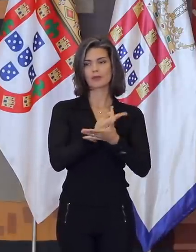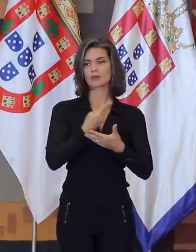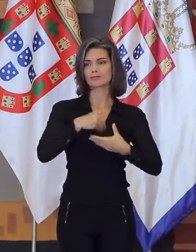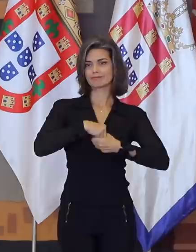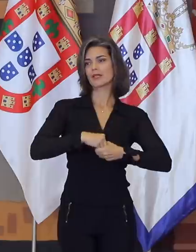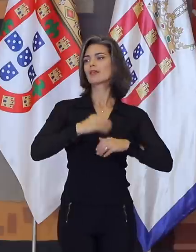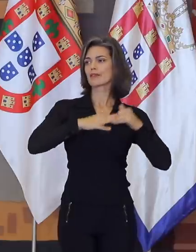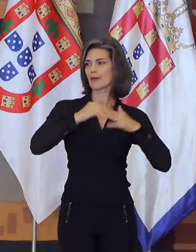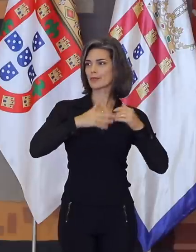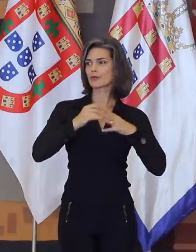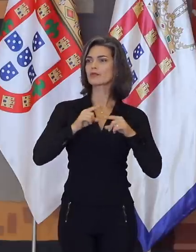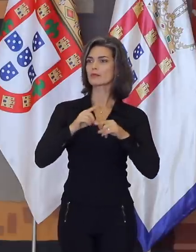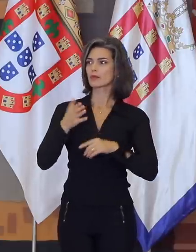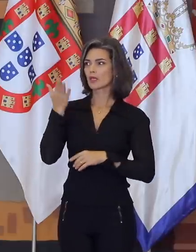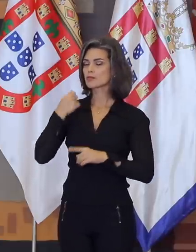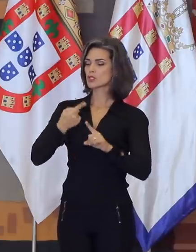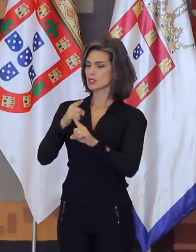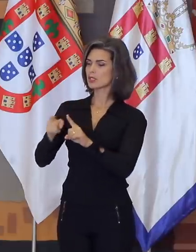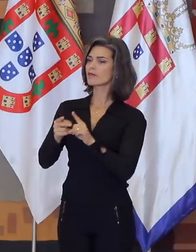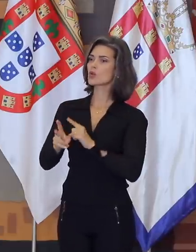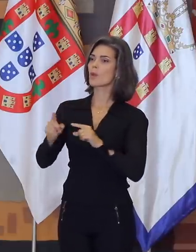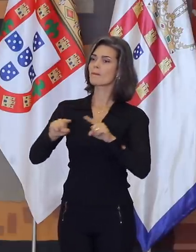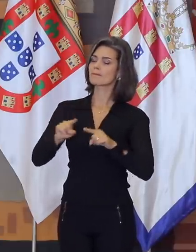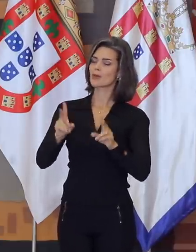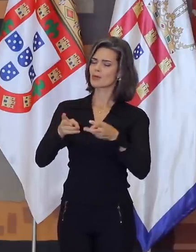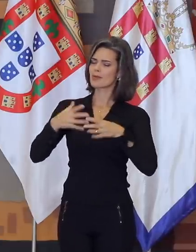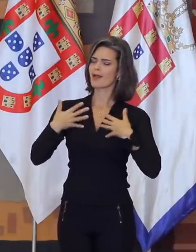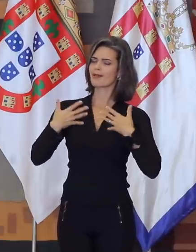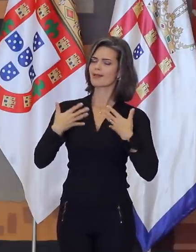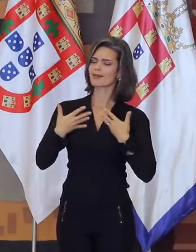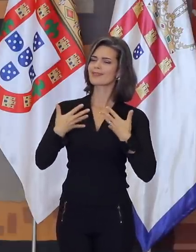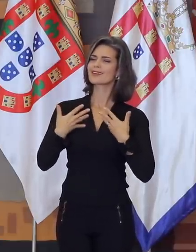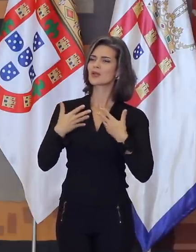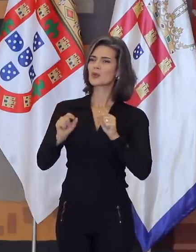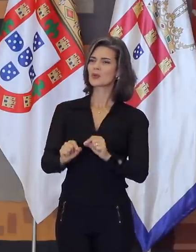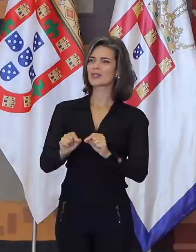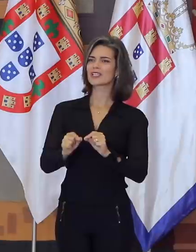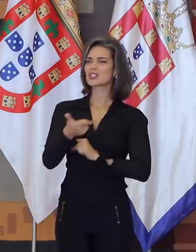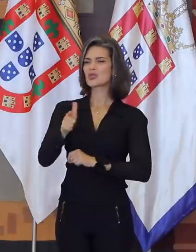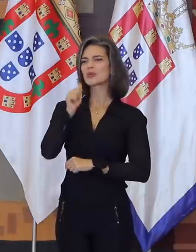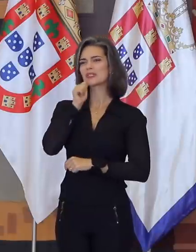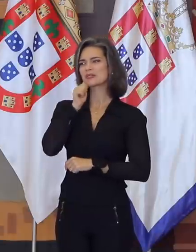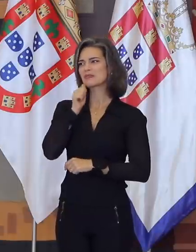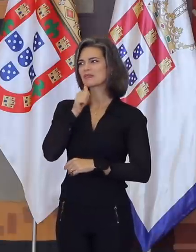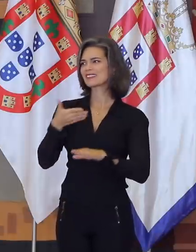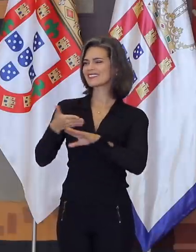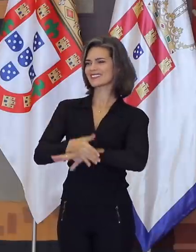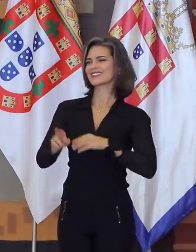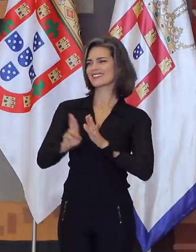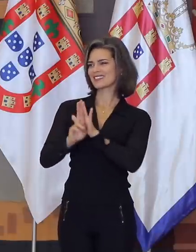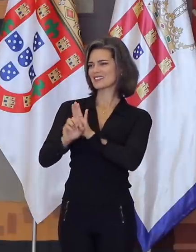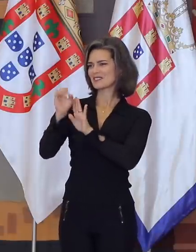desafios sei que persistem, mas vejo com alegria o ingresso e ascensão de mais mulheres na diplomacia.